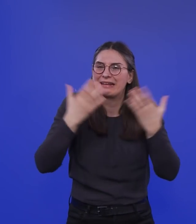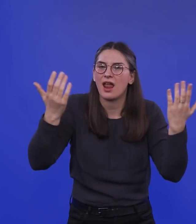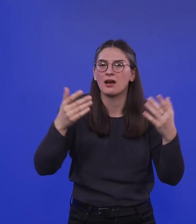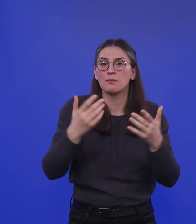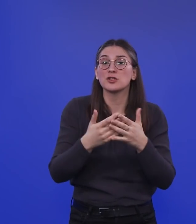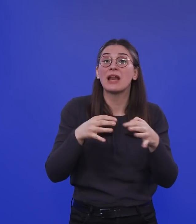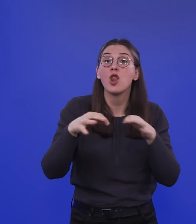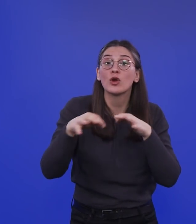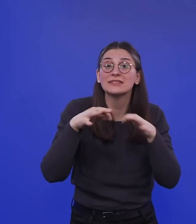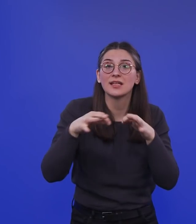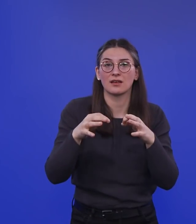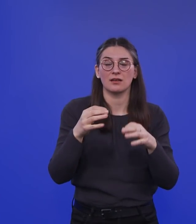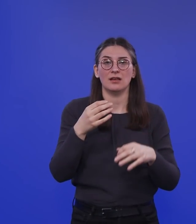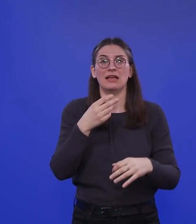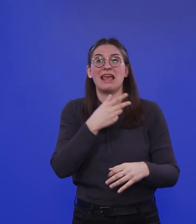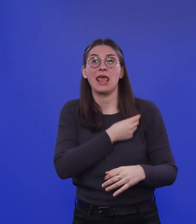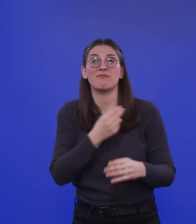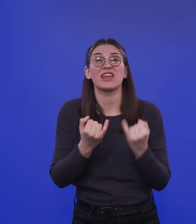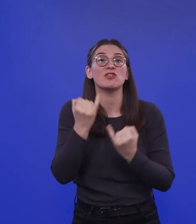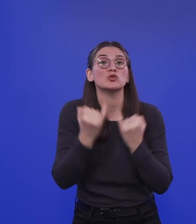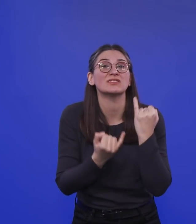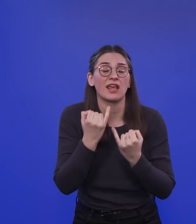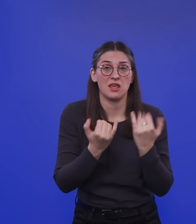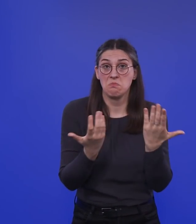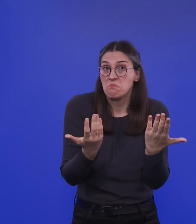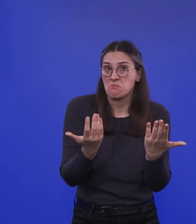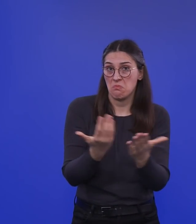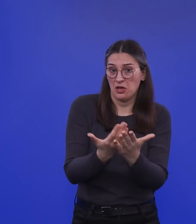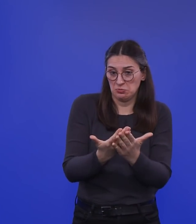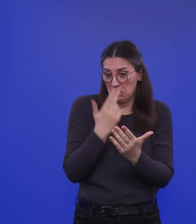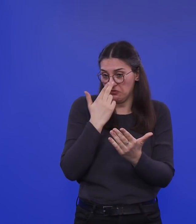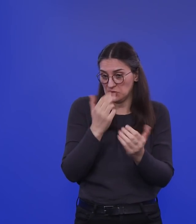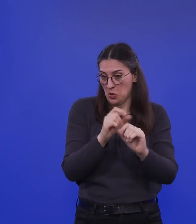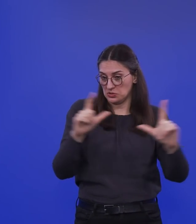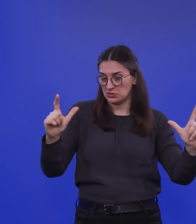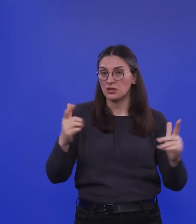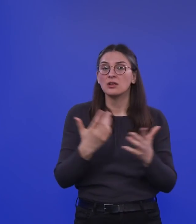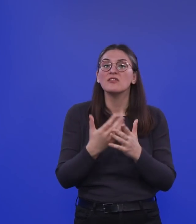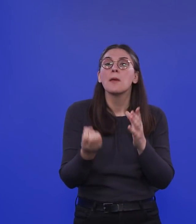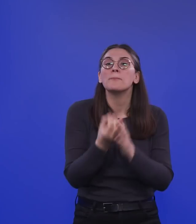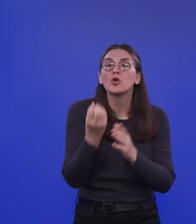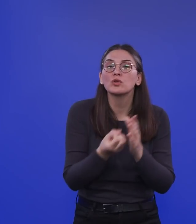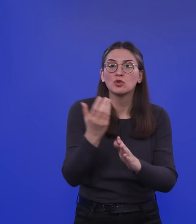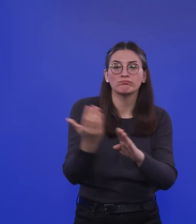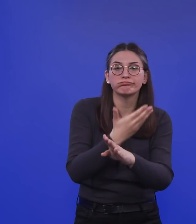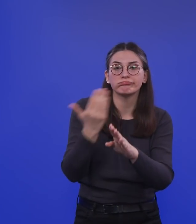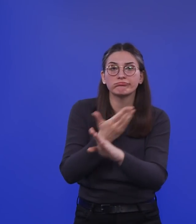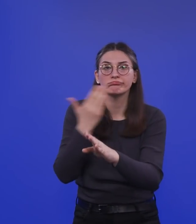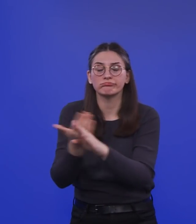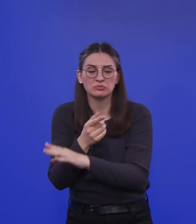Probleme die Impfindustrie unterwegs stoßen wird. Ob vielleicht auch bestimmte Produktionschargen in Produktionsstätten einfach